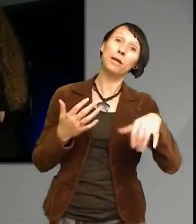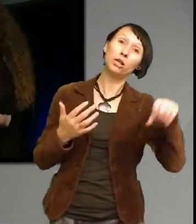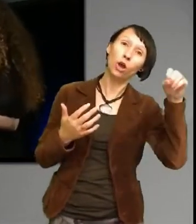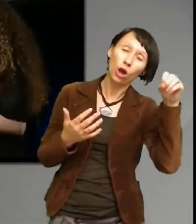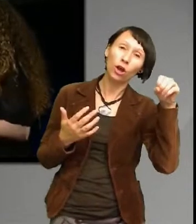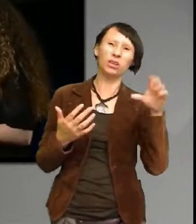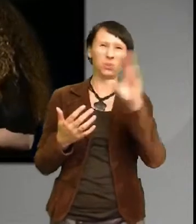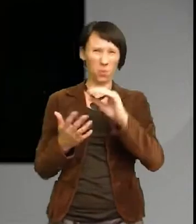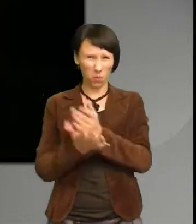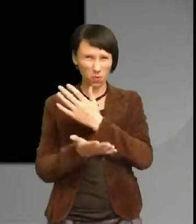och vara rädd